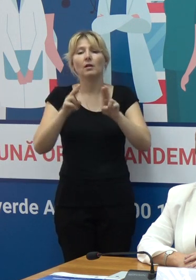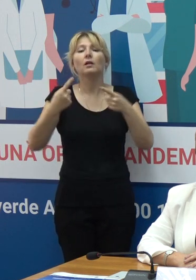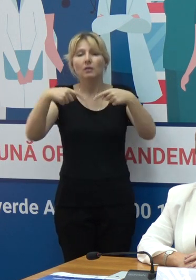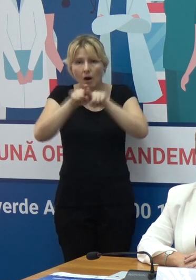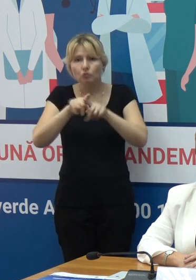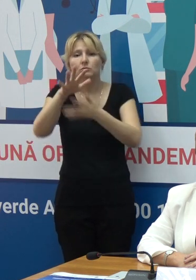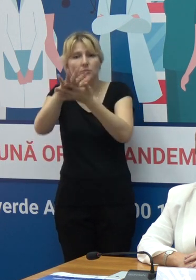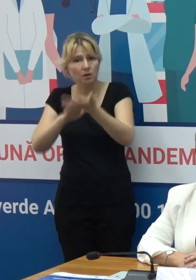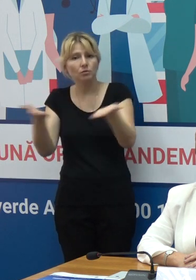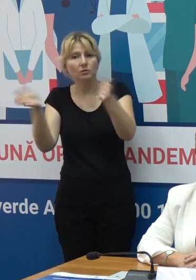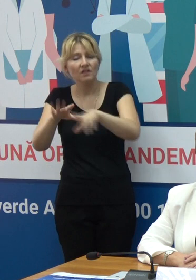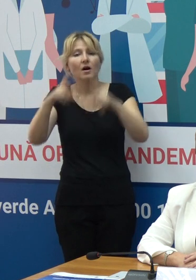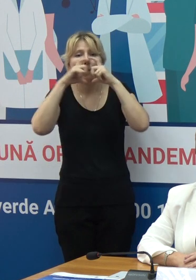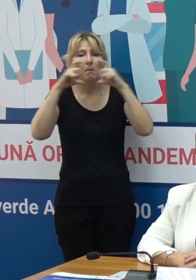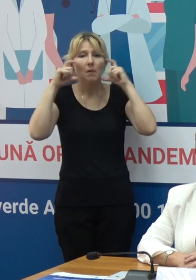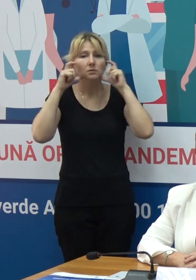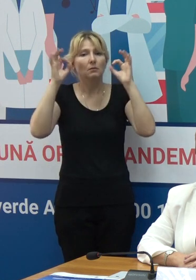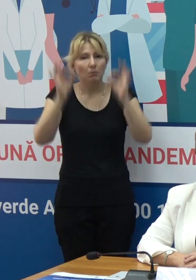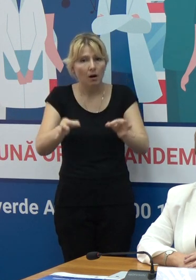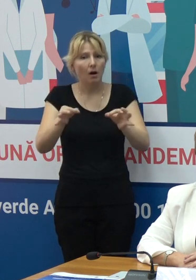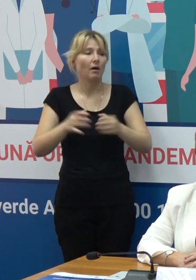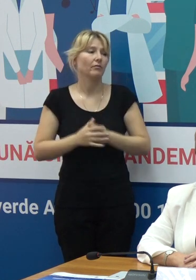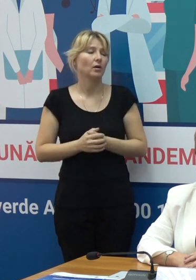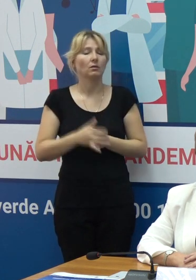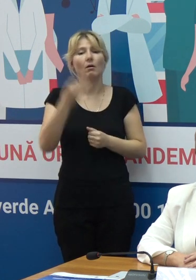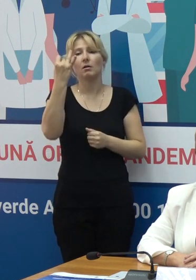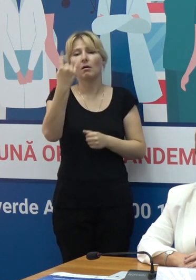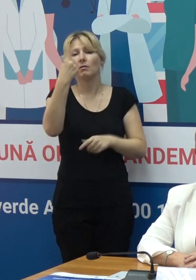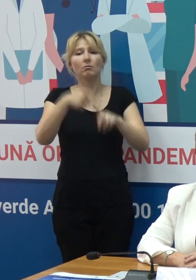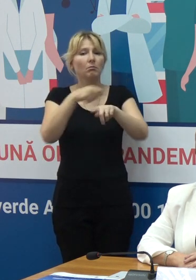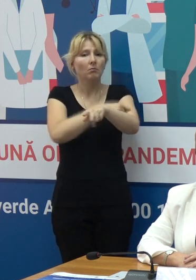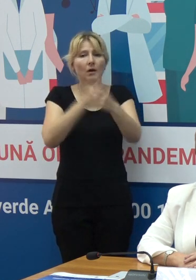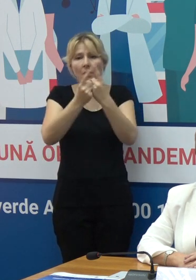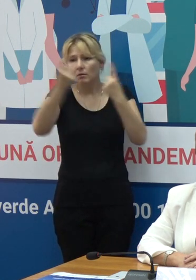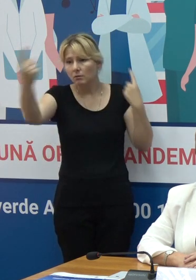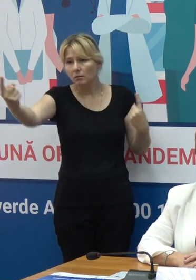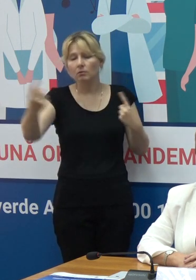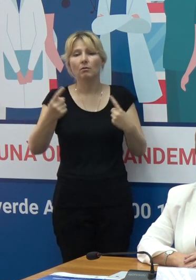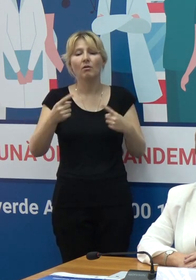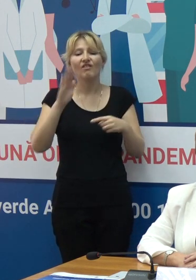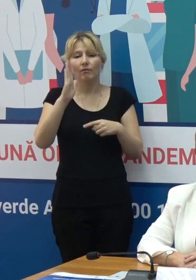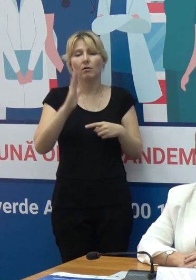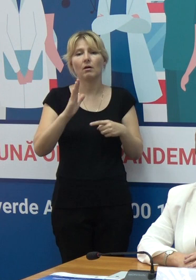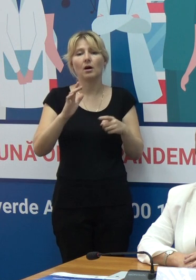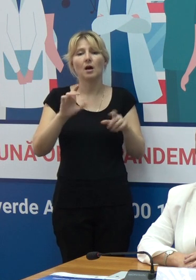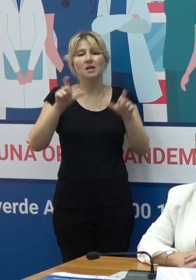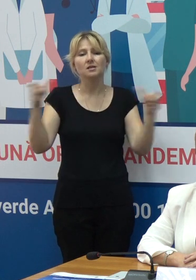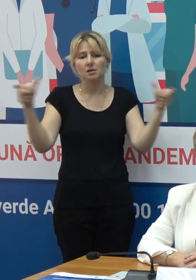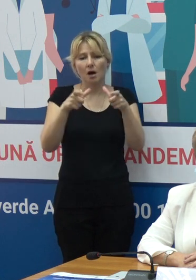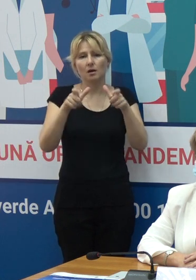este purtarea corectă a măștilor de protecție în toate spațiile publice,